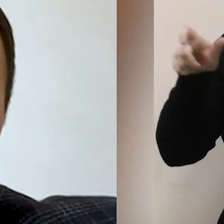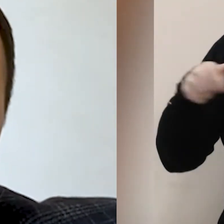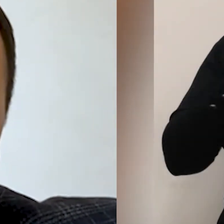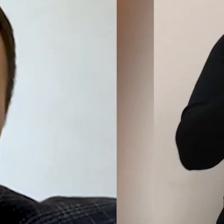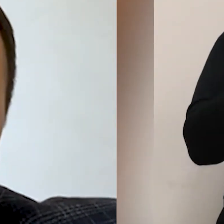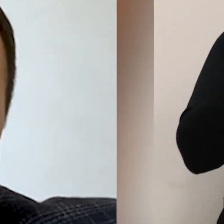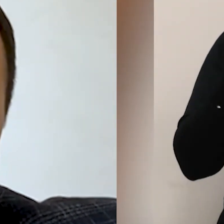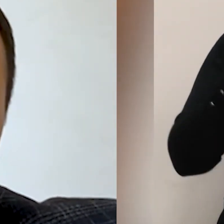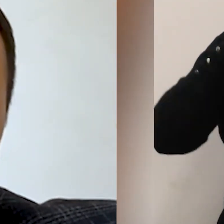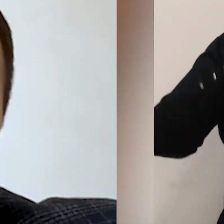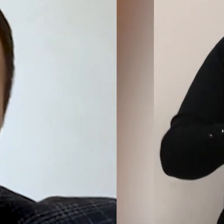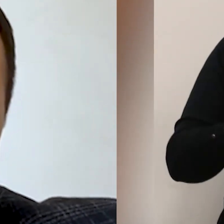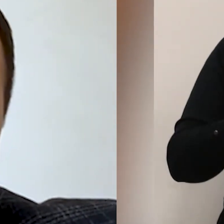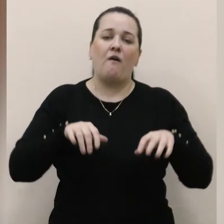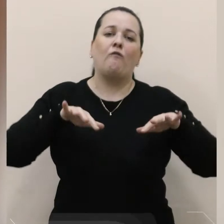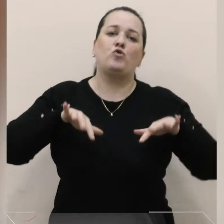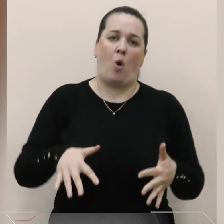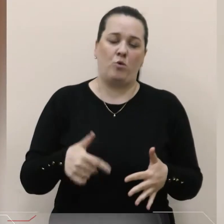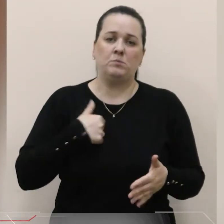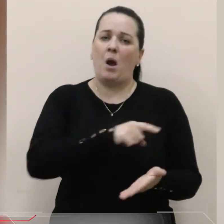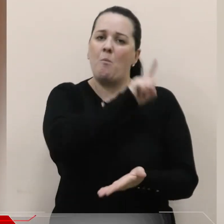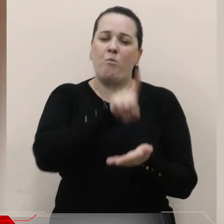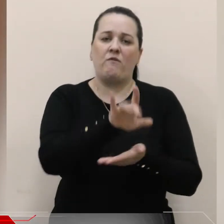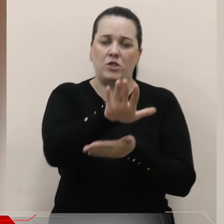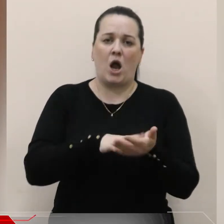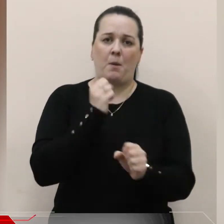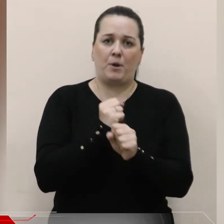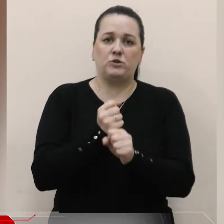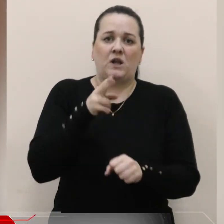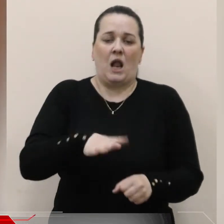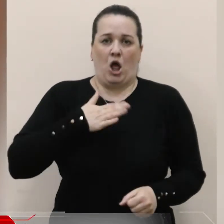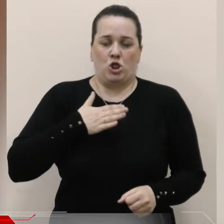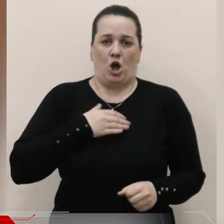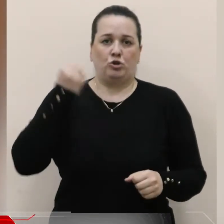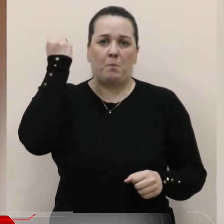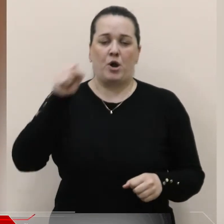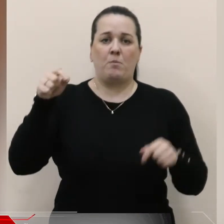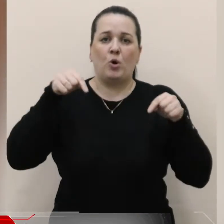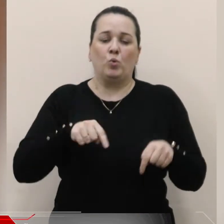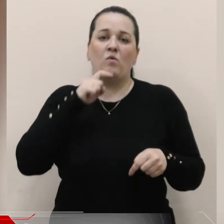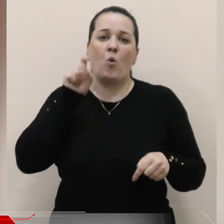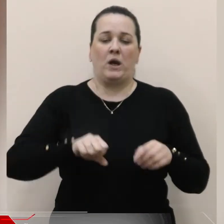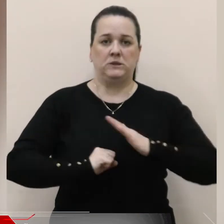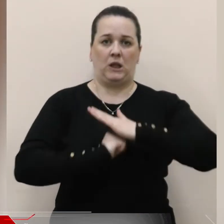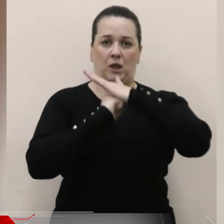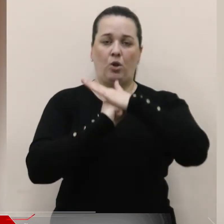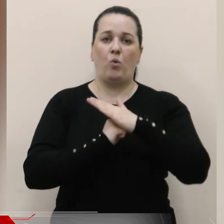маємо права здаватись та втомлюватись. Ми повинні далі працювати для нашої перемоги. Тут, в українському тилу,